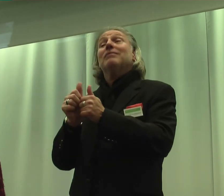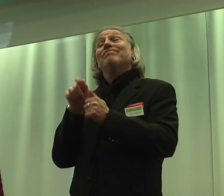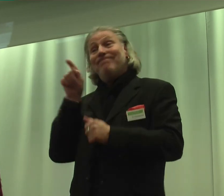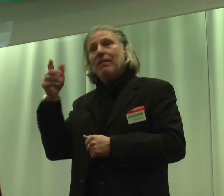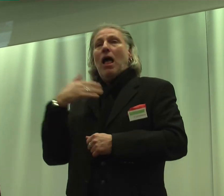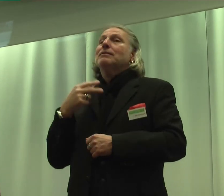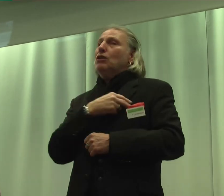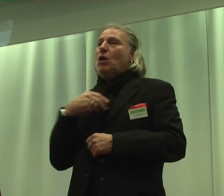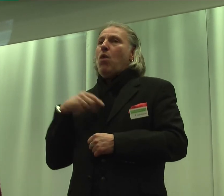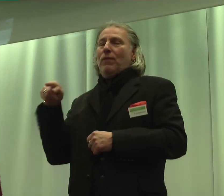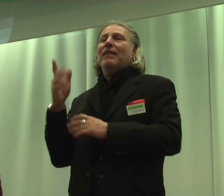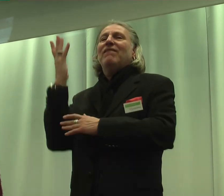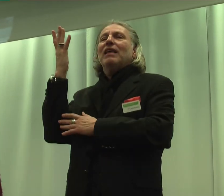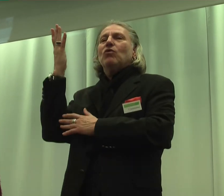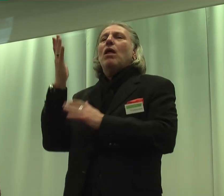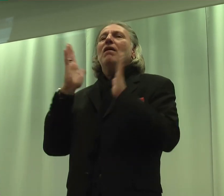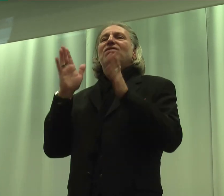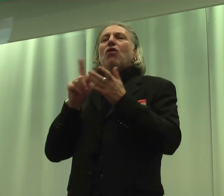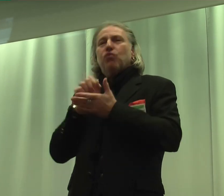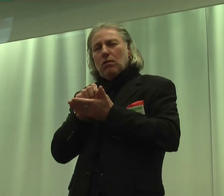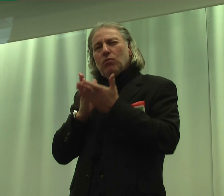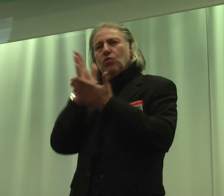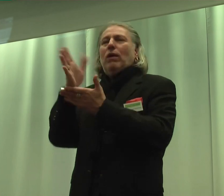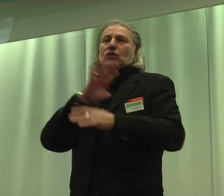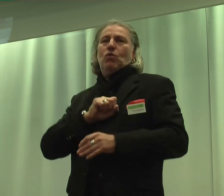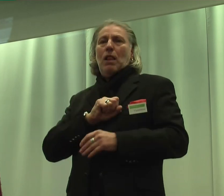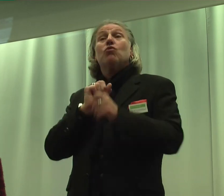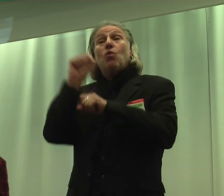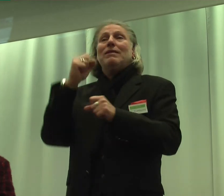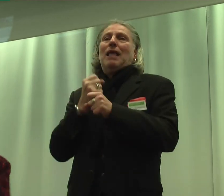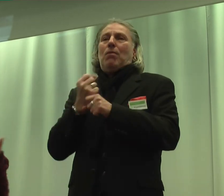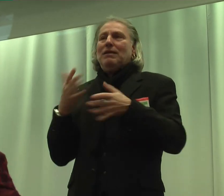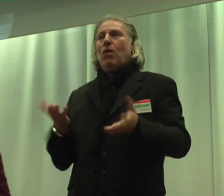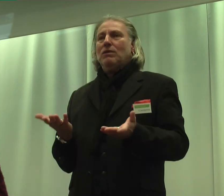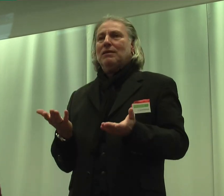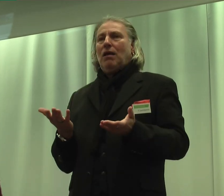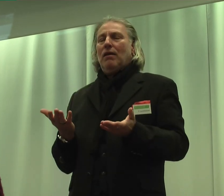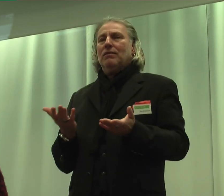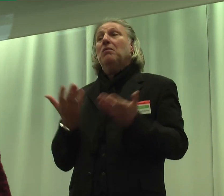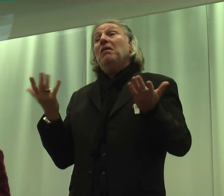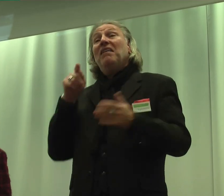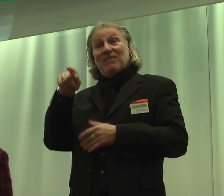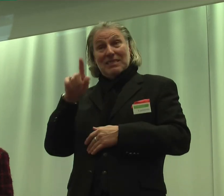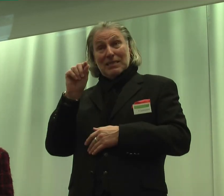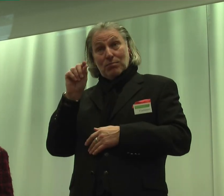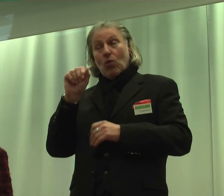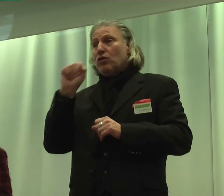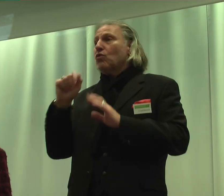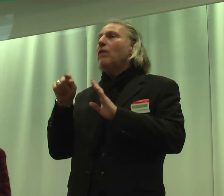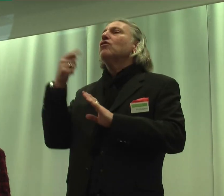virtuelle Fachschule durchzuhalten, trotz Arbeitslosigkeit, was es bedeutet, können wir dann vielleicht in der Pause des